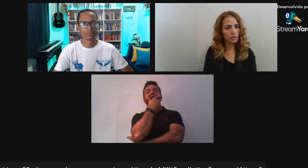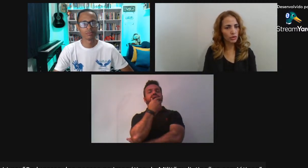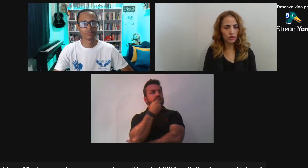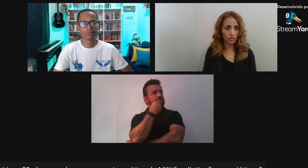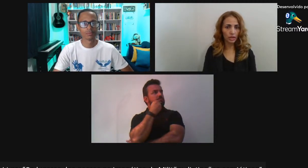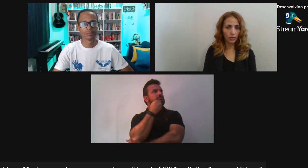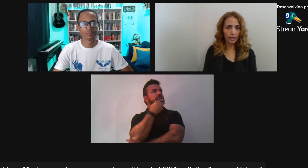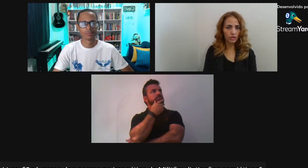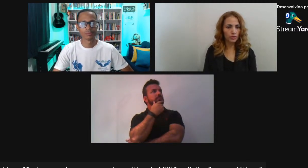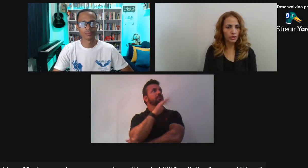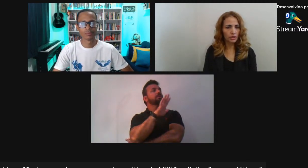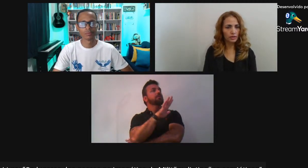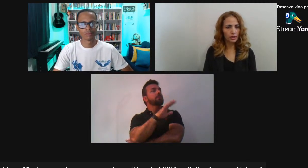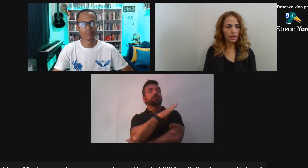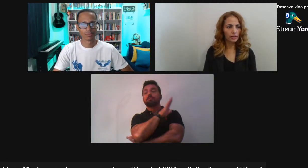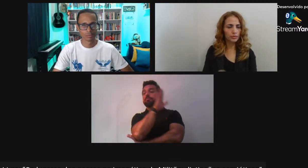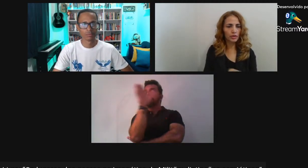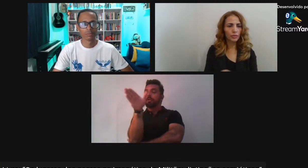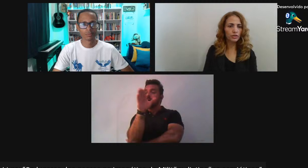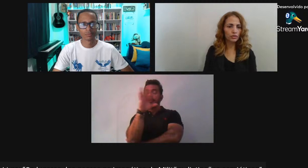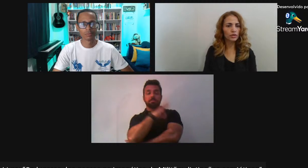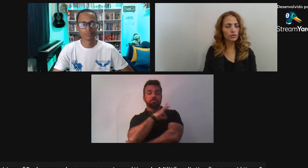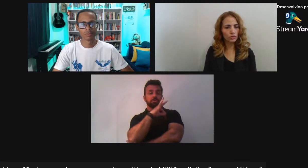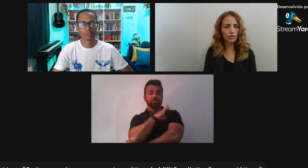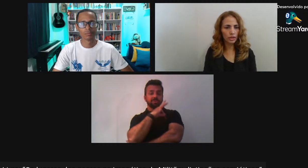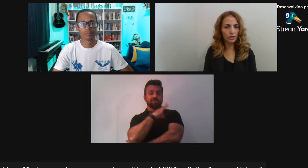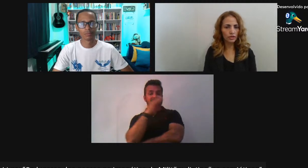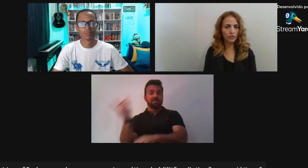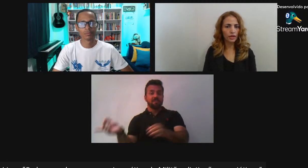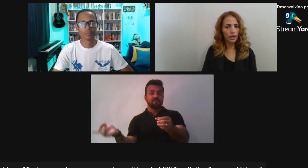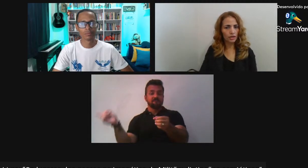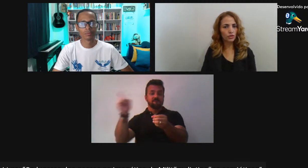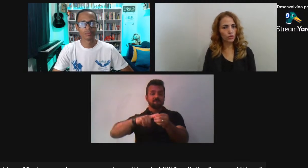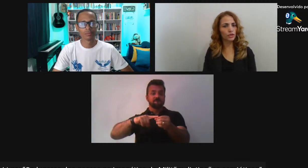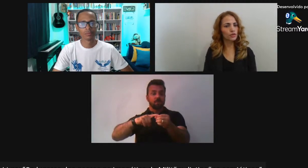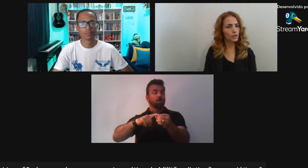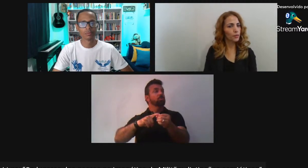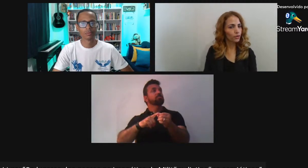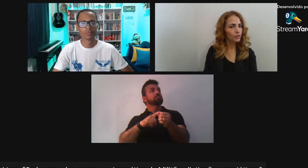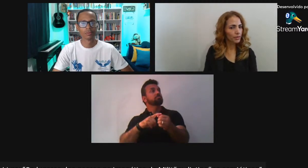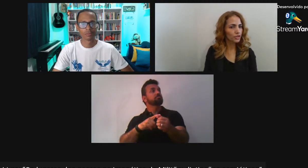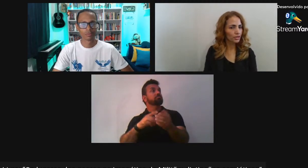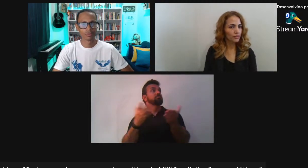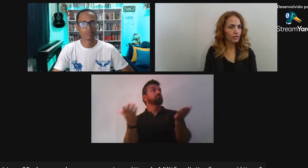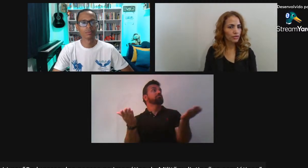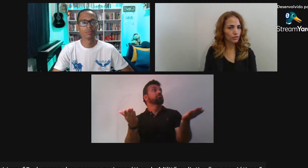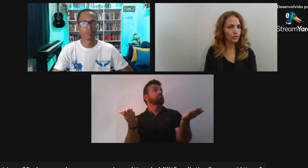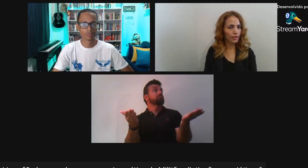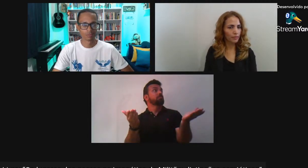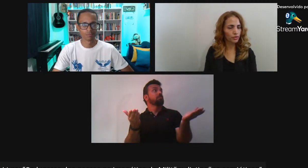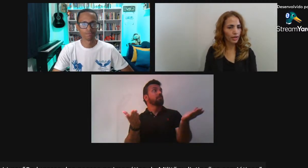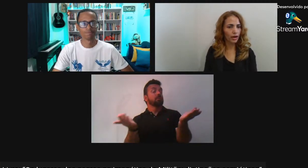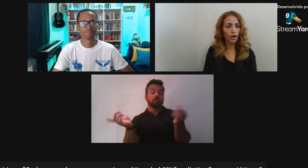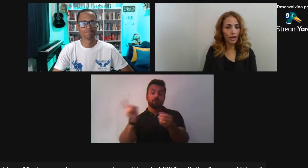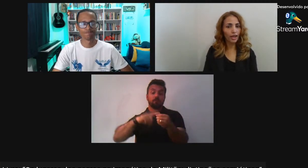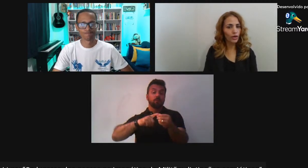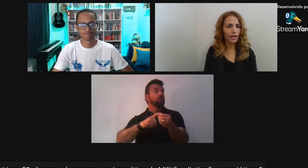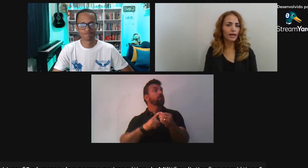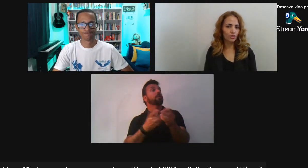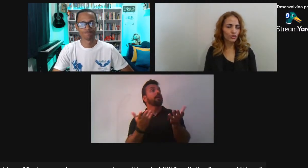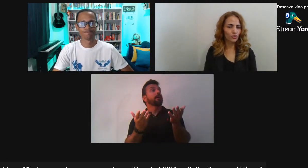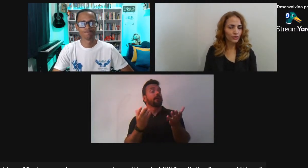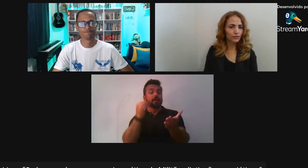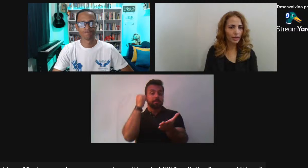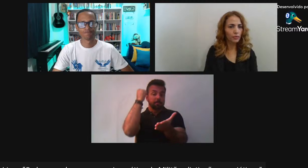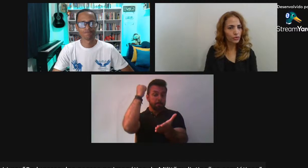Os fardados criminosos Que é uma grande maioria Especialmente no contexto Do Rio de Janeiro A gente vê Acho que no contexto de São Paulo Também a gente está vendo Que isso é muito real Em